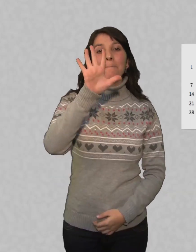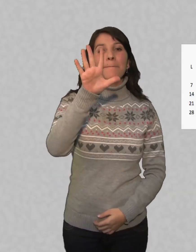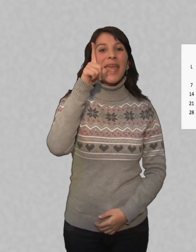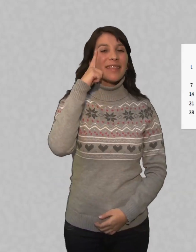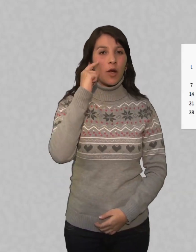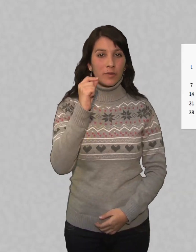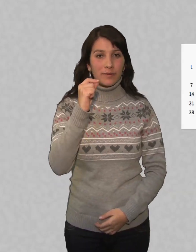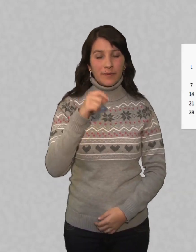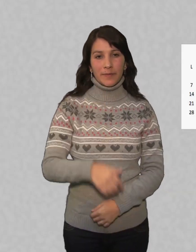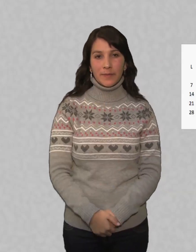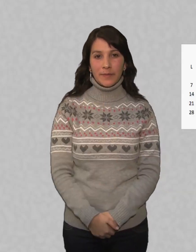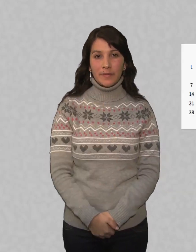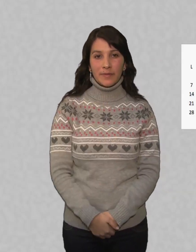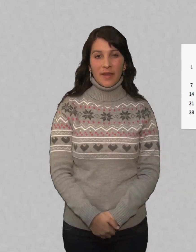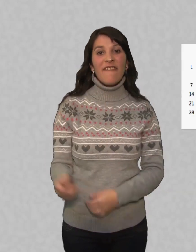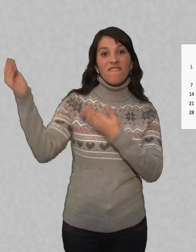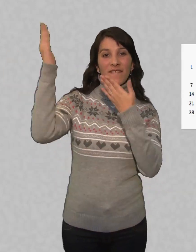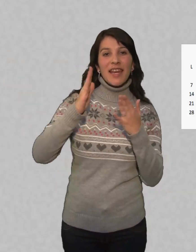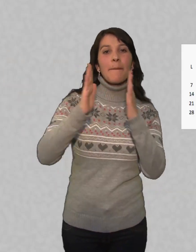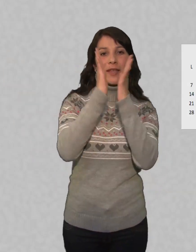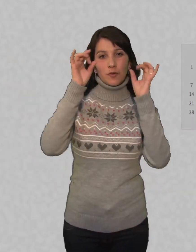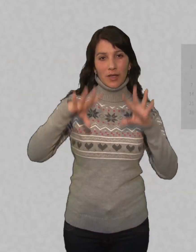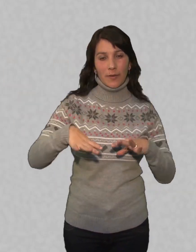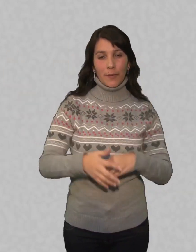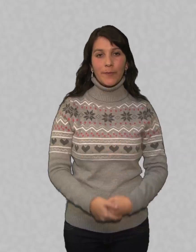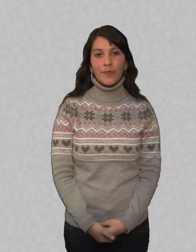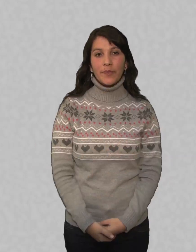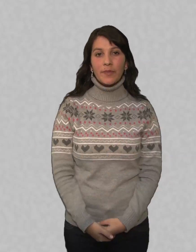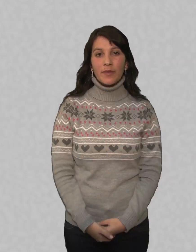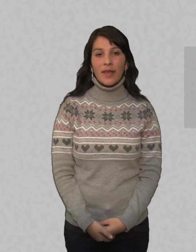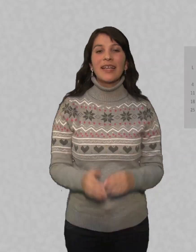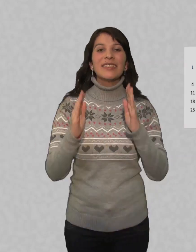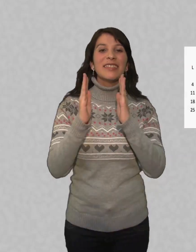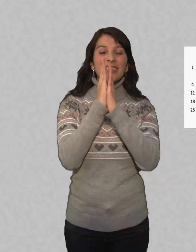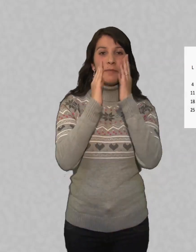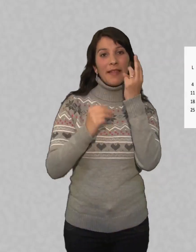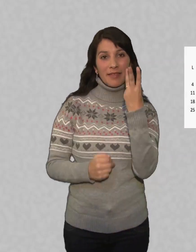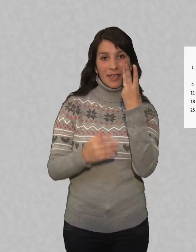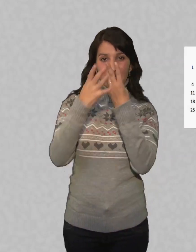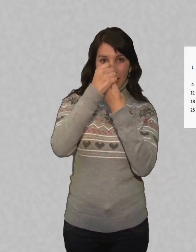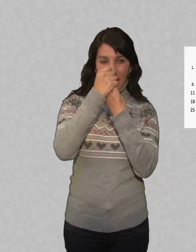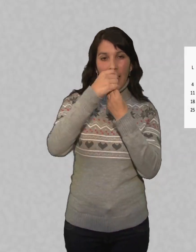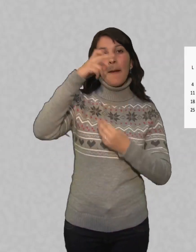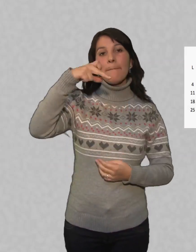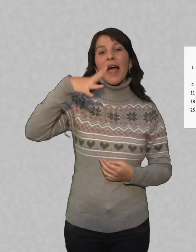Pentecostés, Llegada del Espíritu Santo Santísima Trinidad, Padre, Hijo